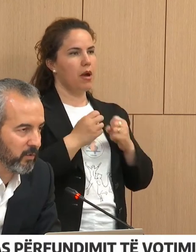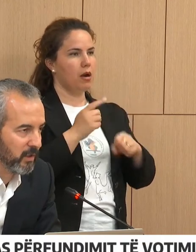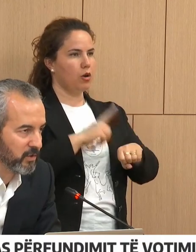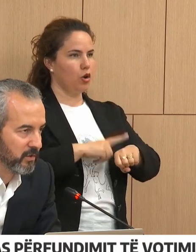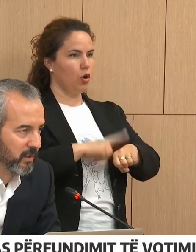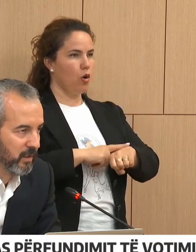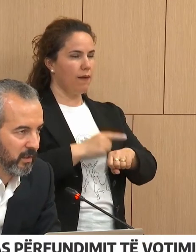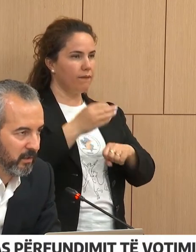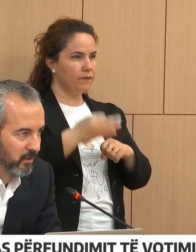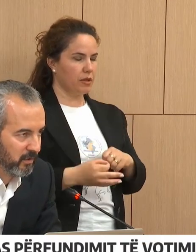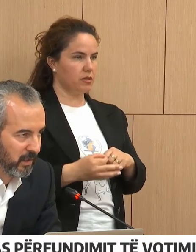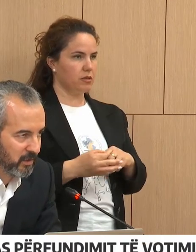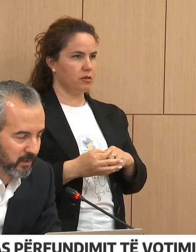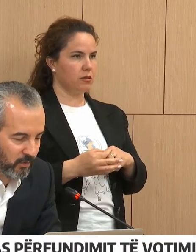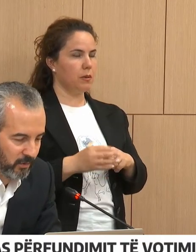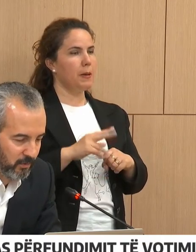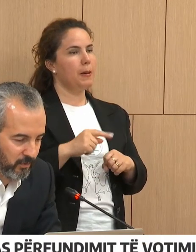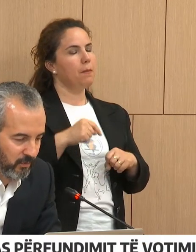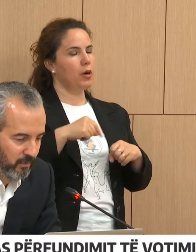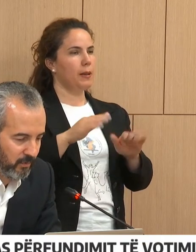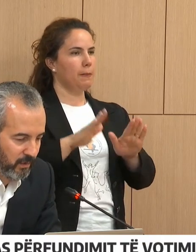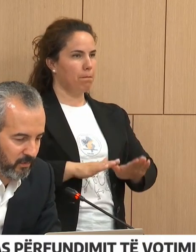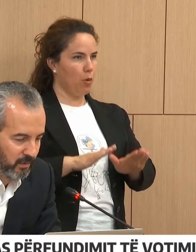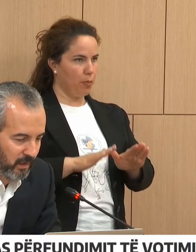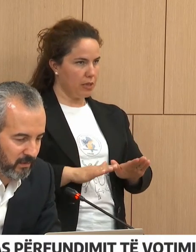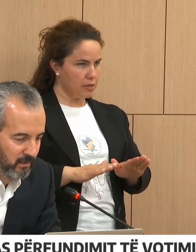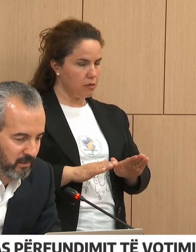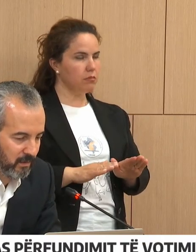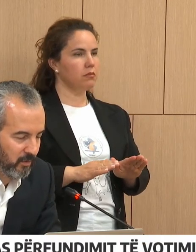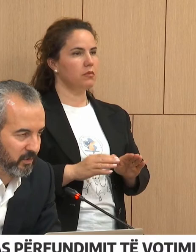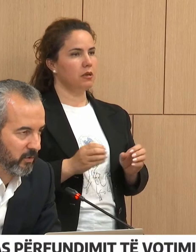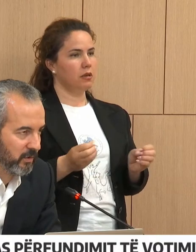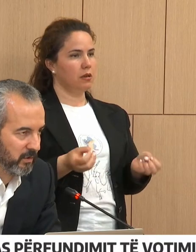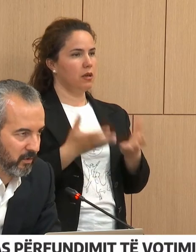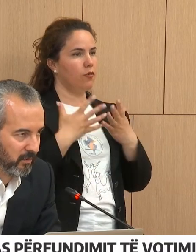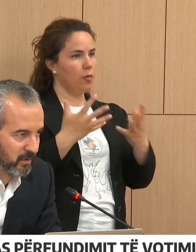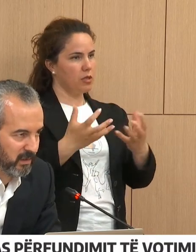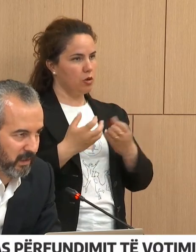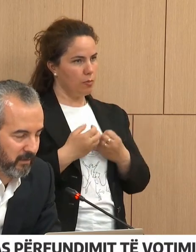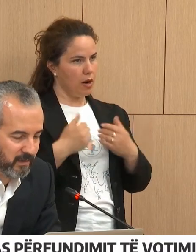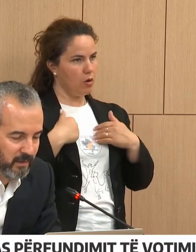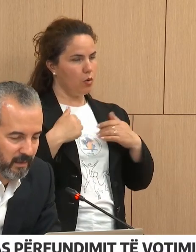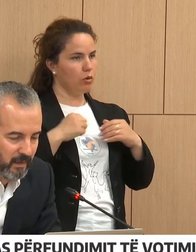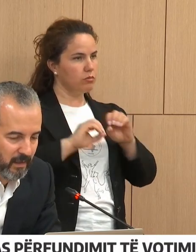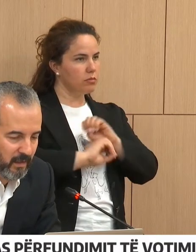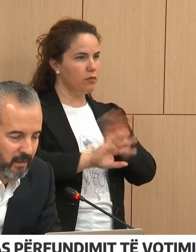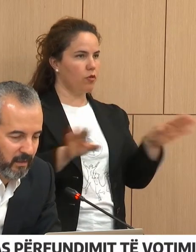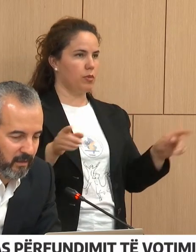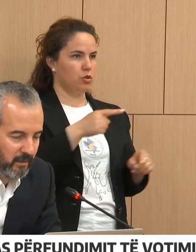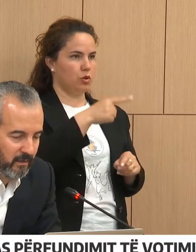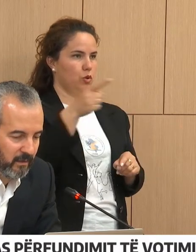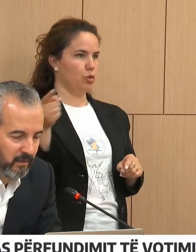në punë minutash do të trasmetojnë këj rezultat në komisionin qëndror të zxedheve.